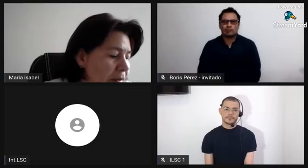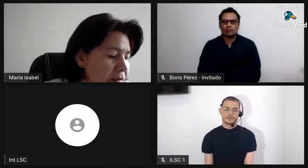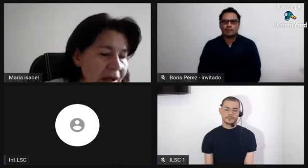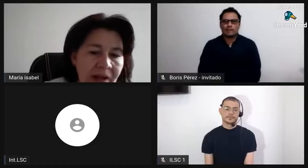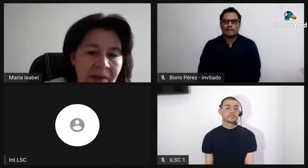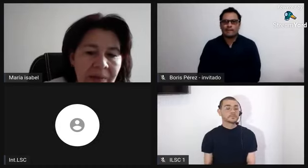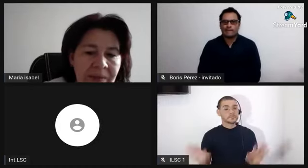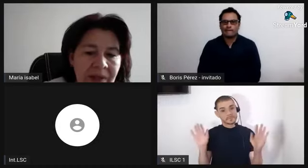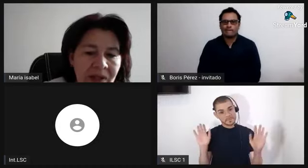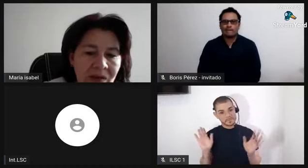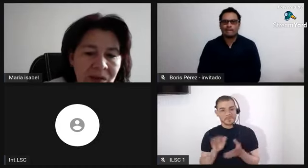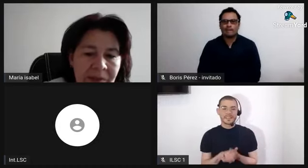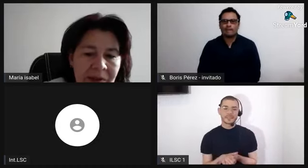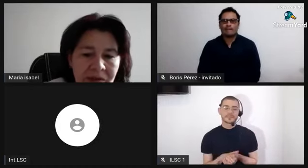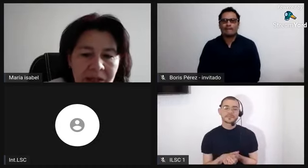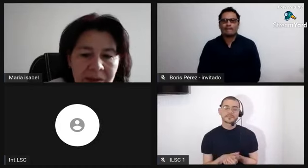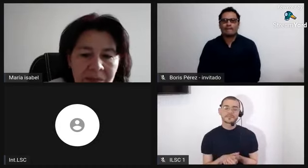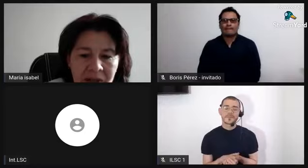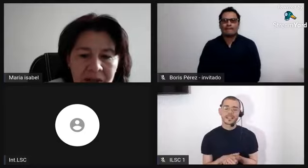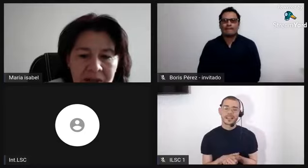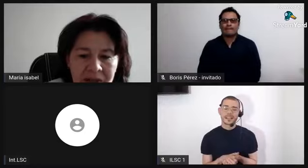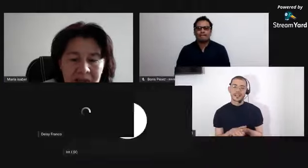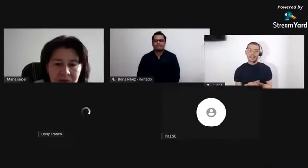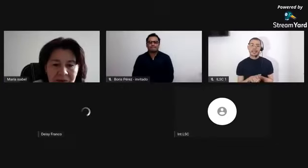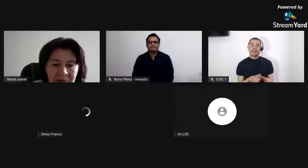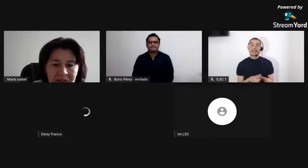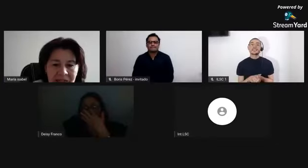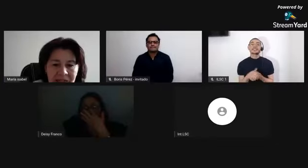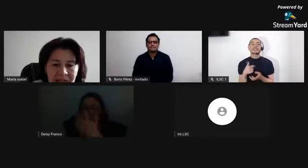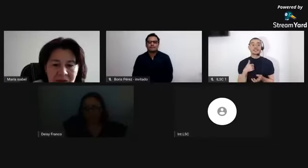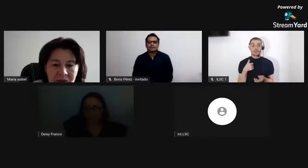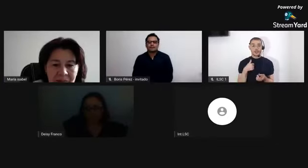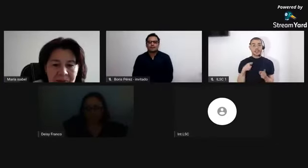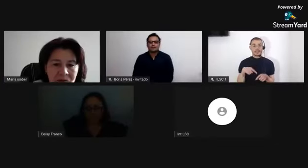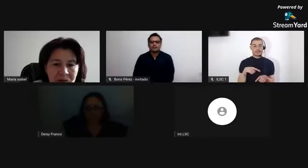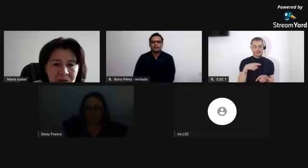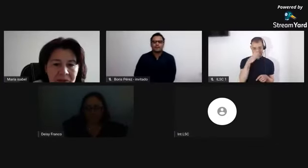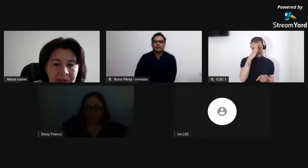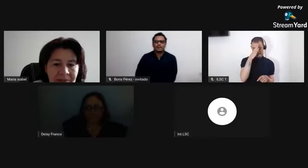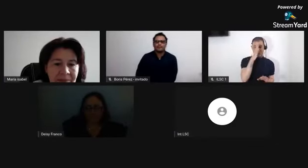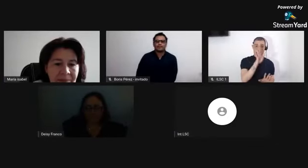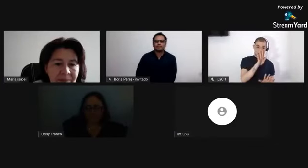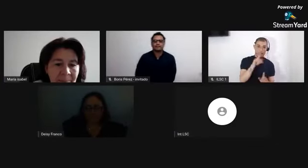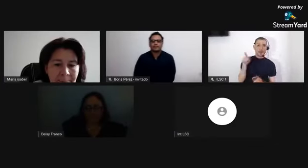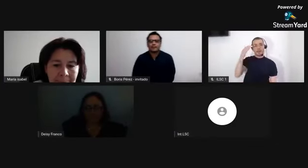Bueno, a mí me quedó, bueno, tenemos a Daisy nuevamente que tiene otra pregunta.